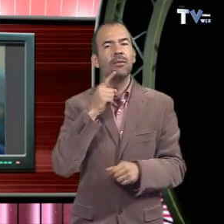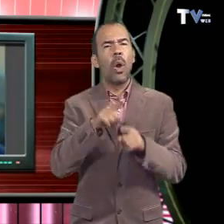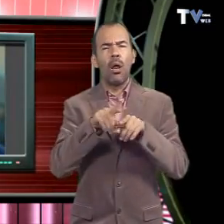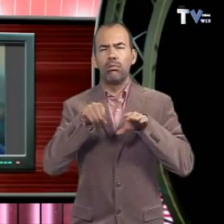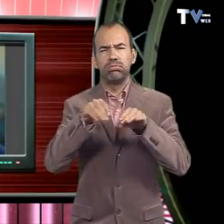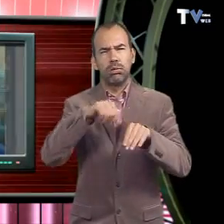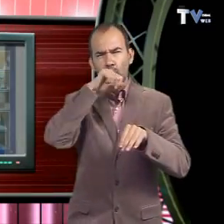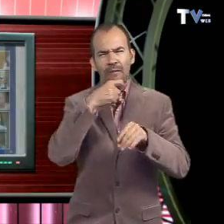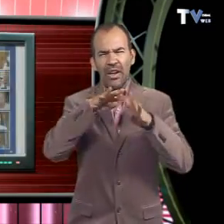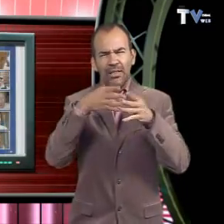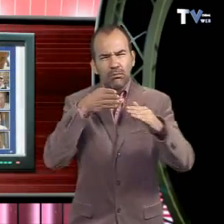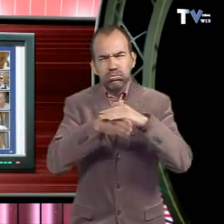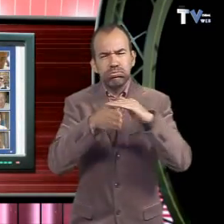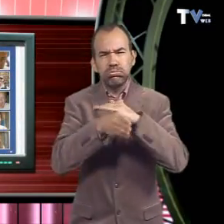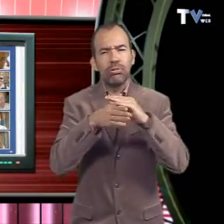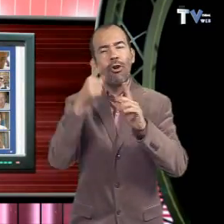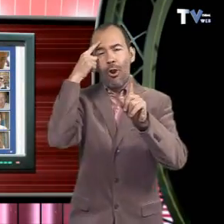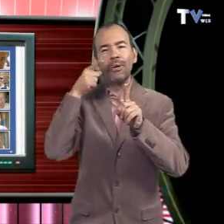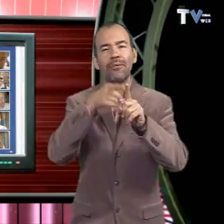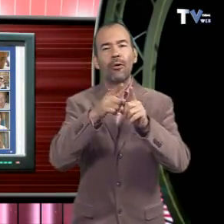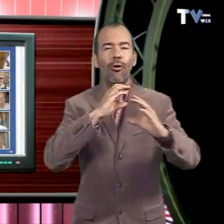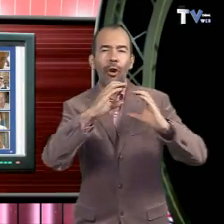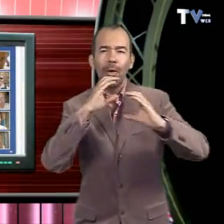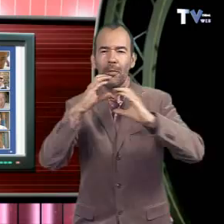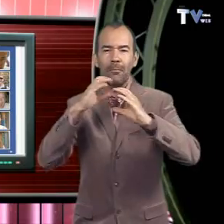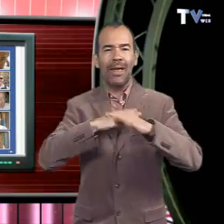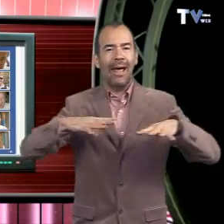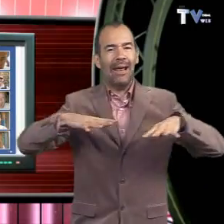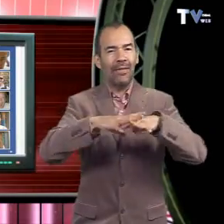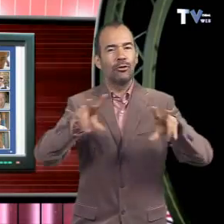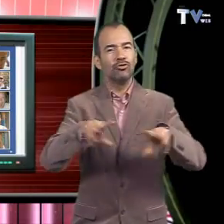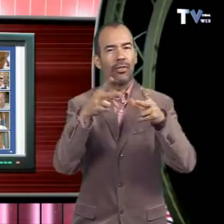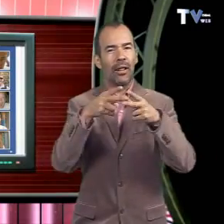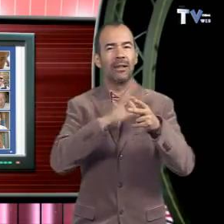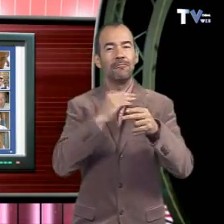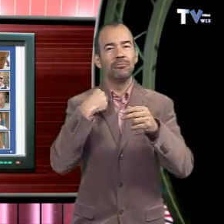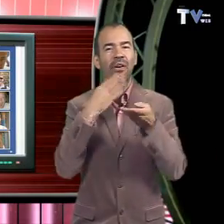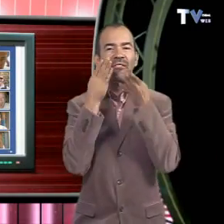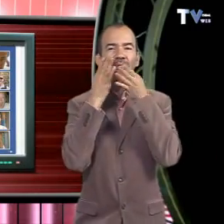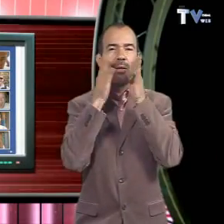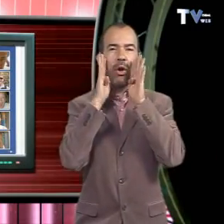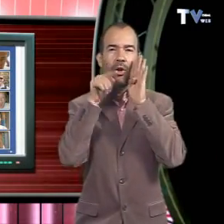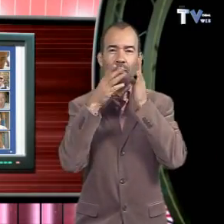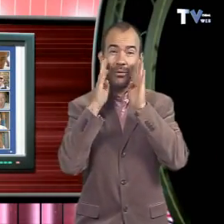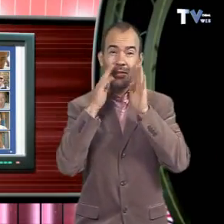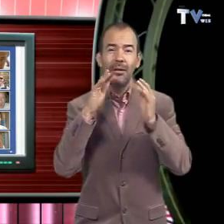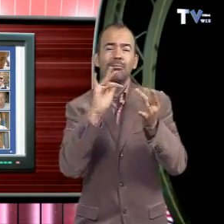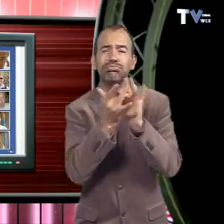internet per comunicar-se mitjançant les xarxes socials. El gener va ser